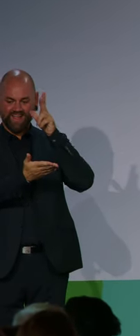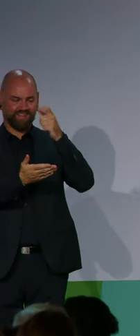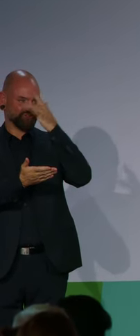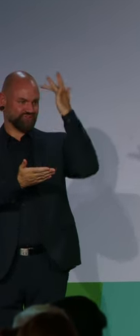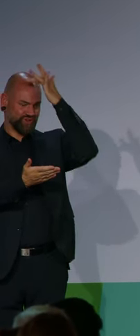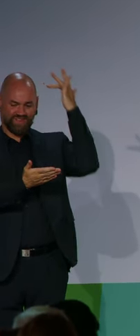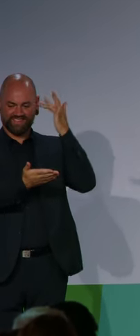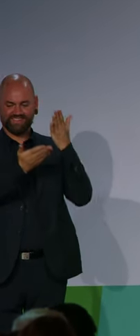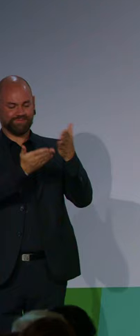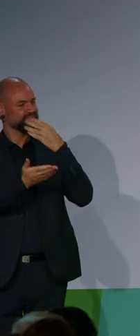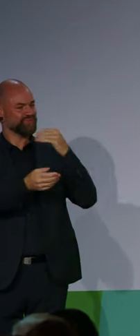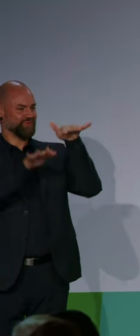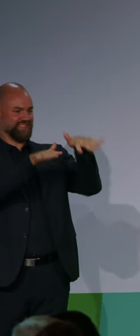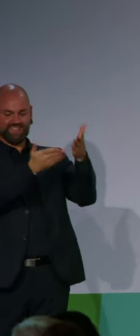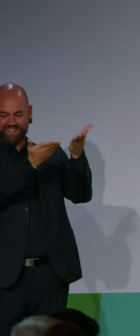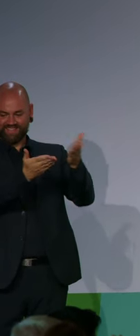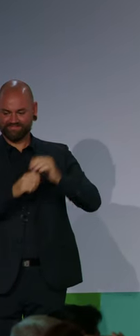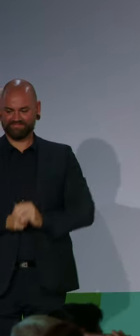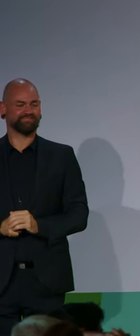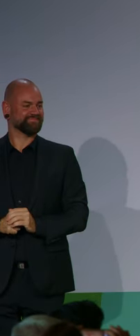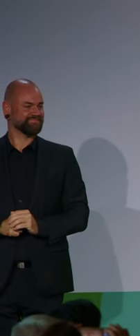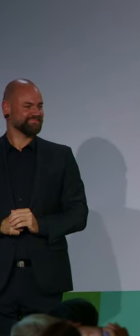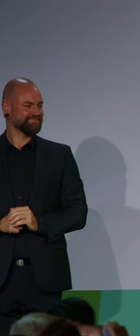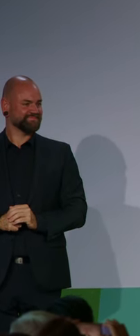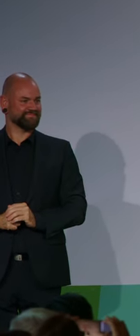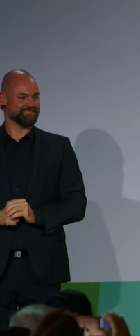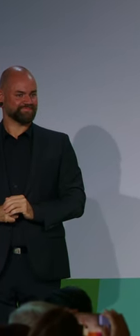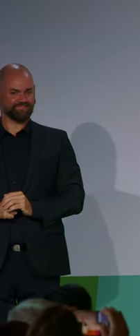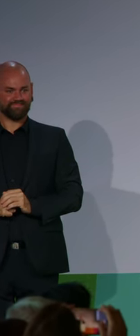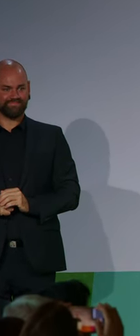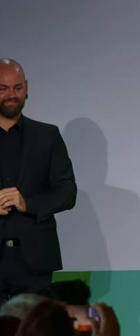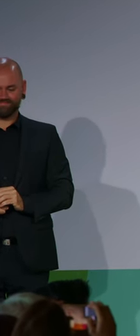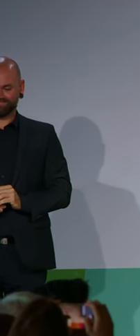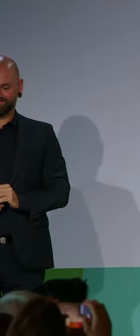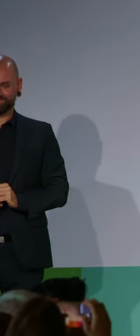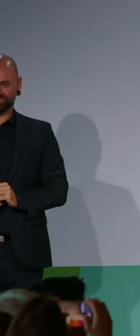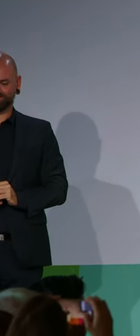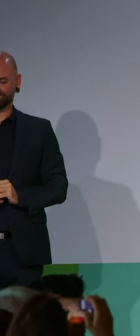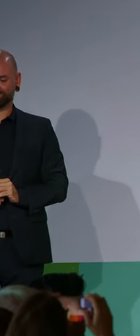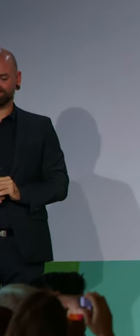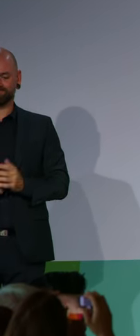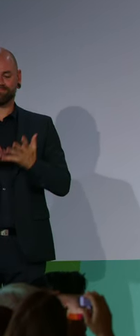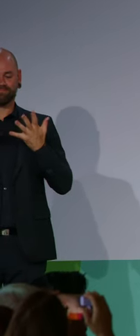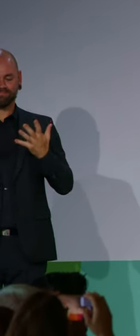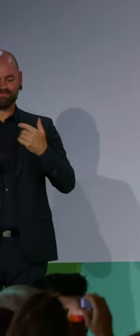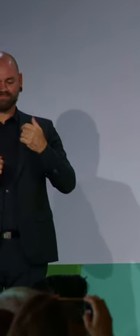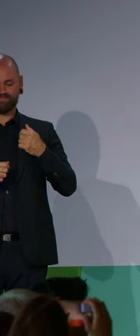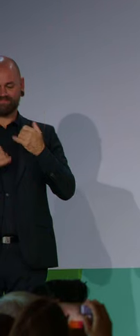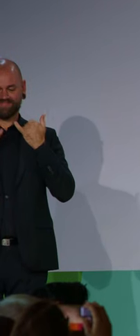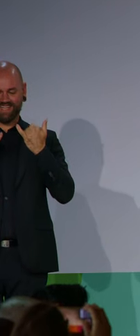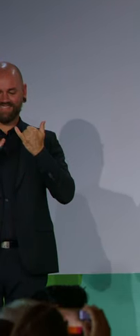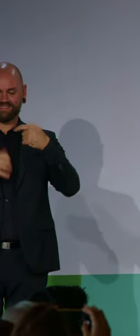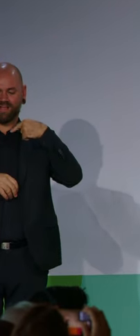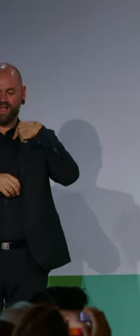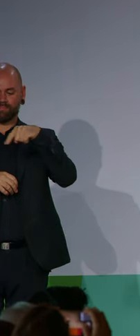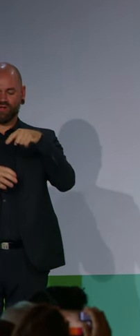Mein Gruß geht an die Abgeordneten des Deutschen Bundestages, mein Gruß geht an die Beauftragten der Länder für die Belange von Menschen mit Behinderungen. Ich